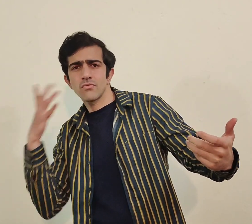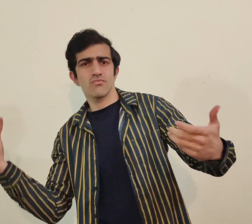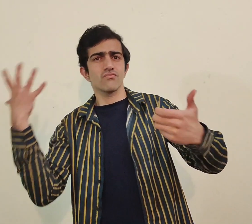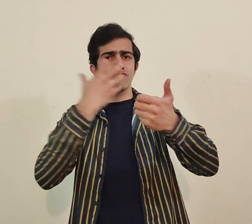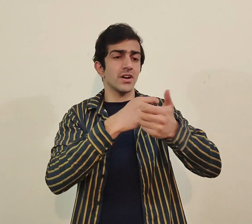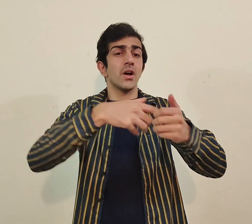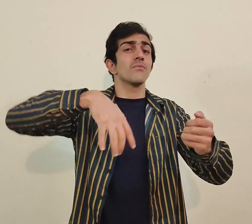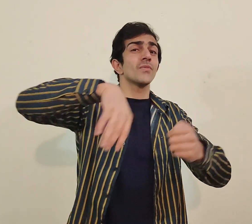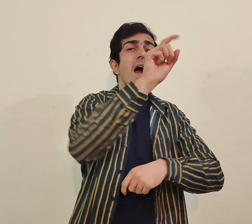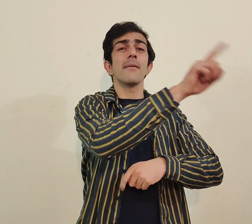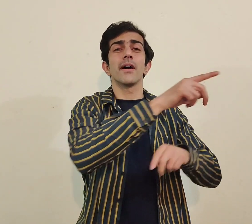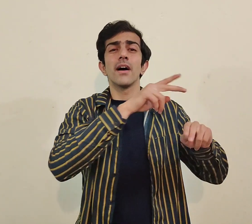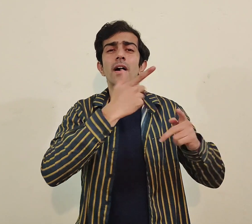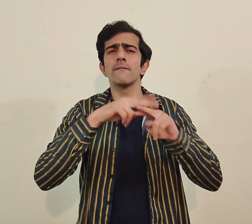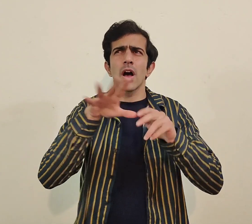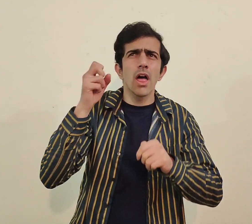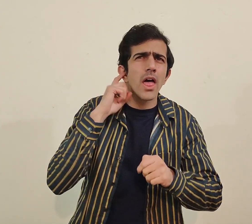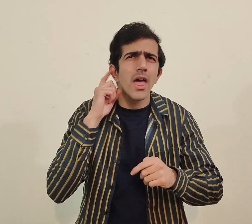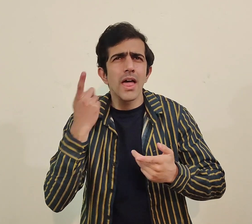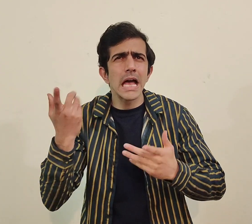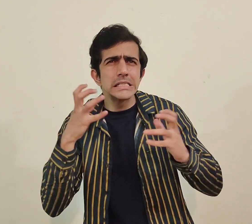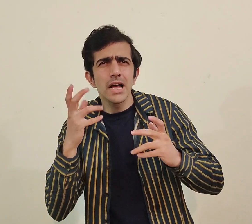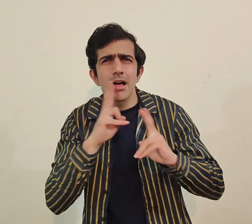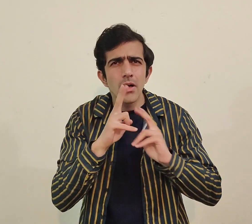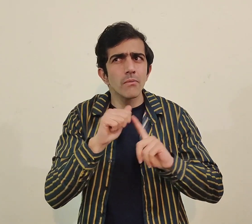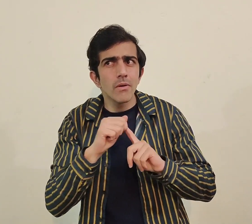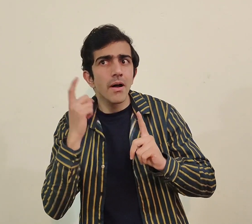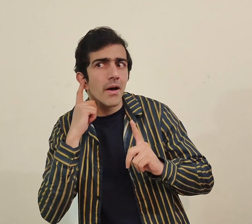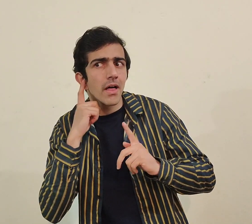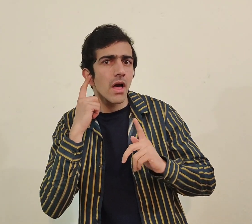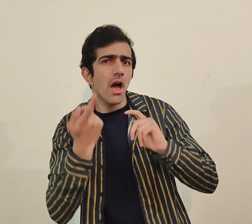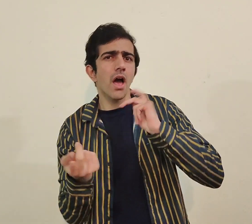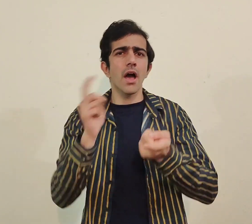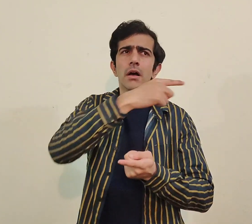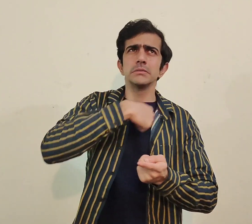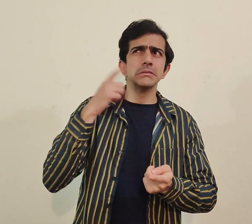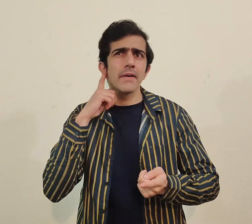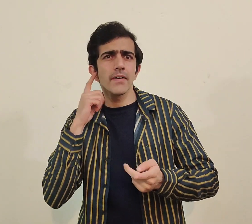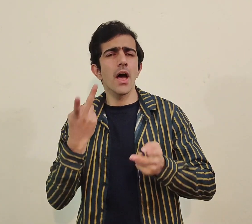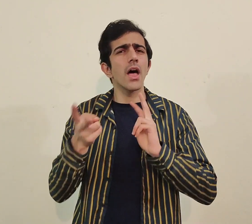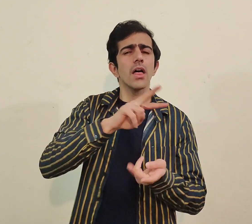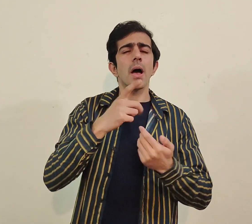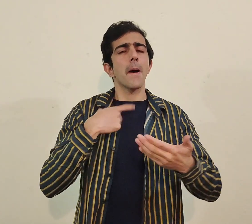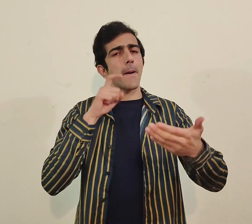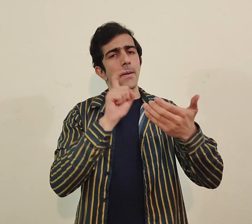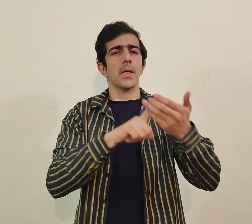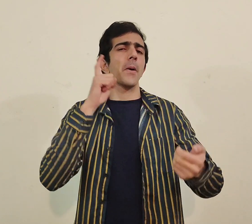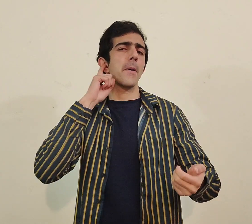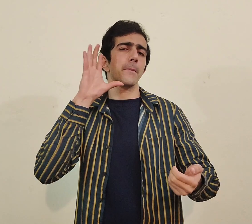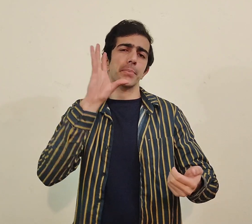ہوتے ہیں تو وہ ساری آوازیں آپس میں مکس ہو رہی ہوتی ہیں تو کوئی پیچھے سے سن لائے آواز یا پریویسی ختم ہو جاتی